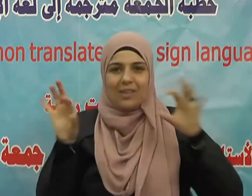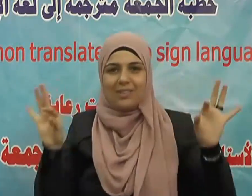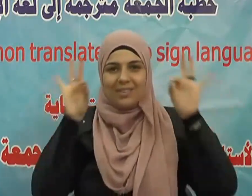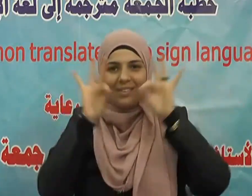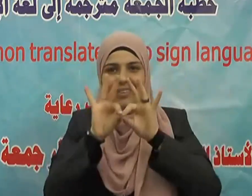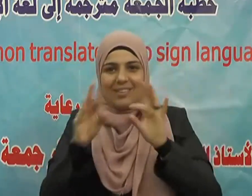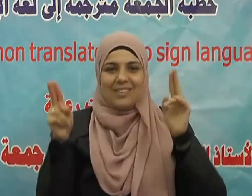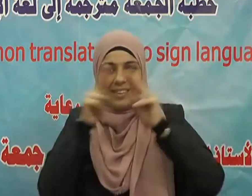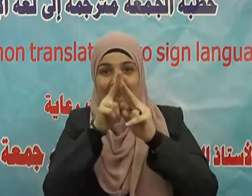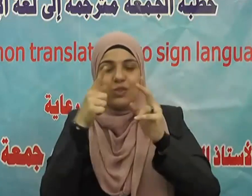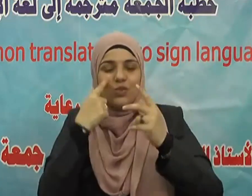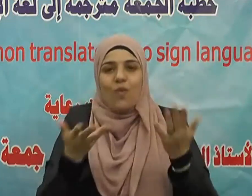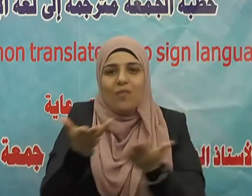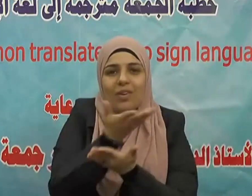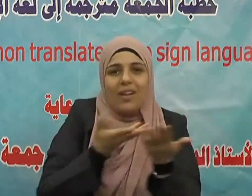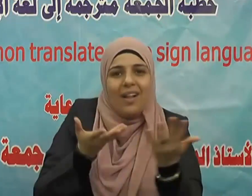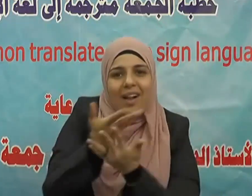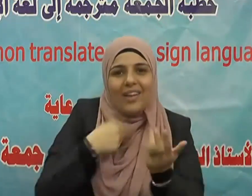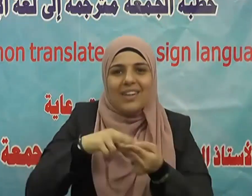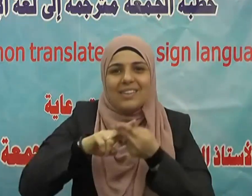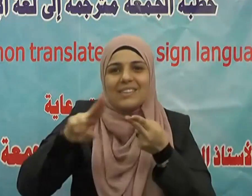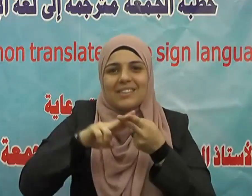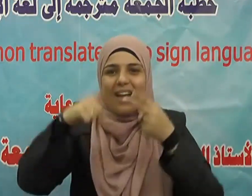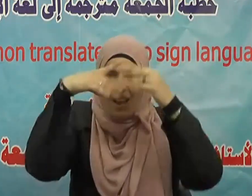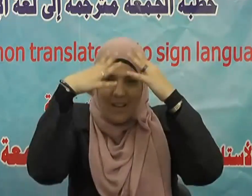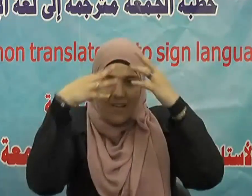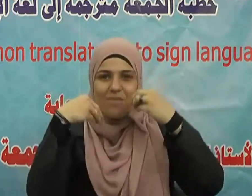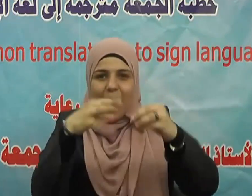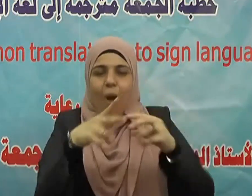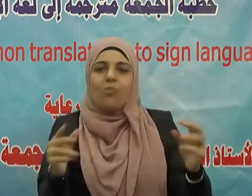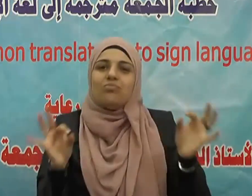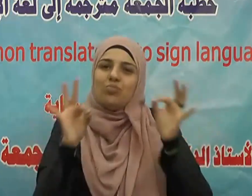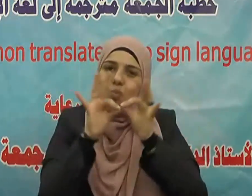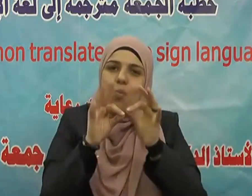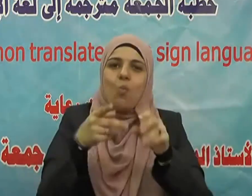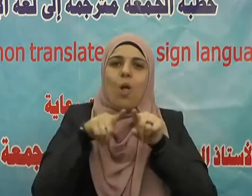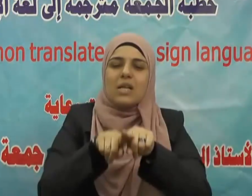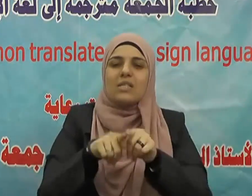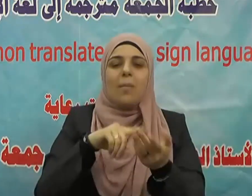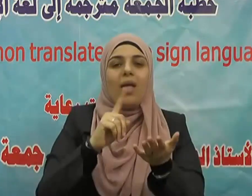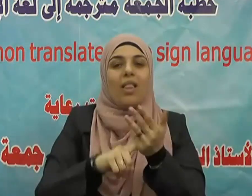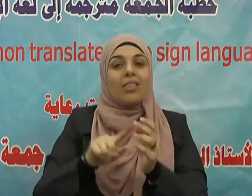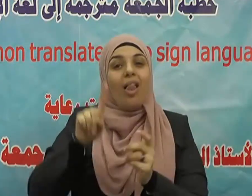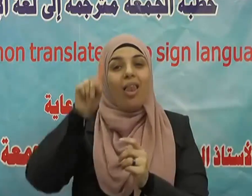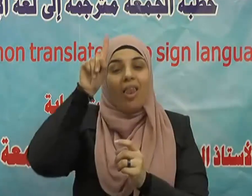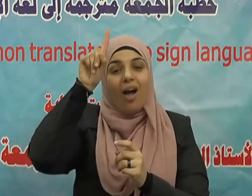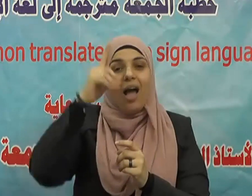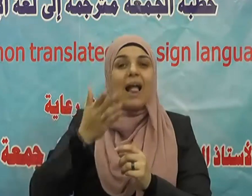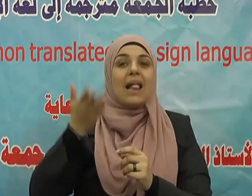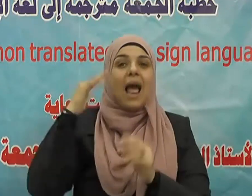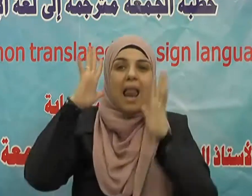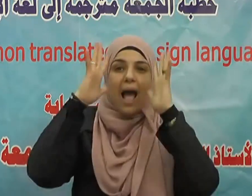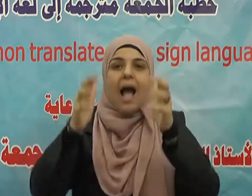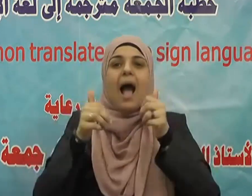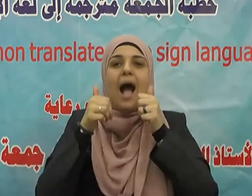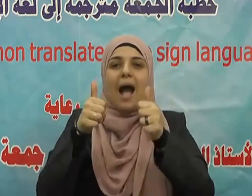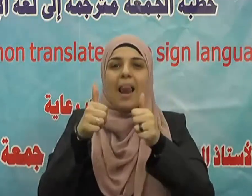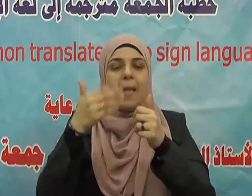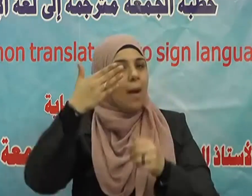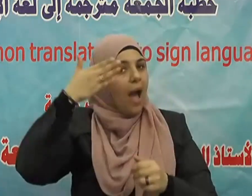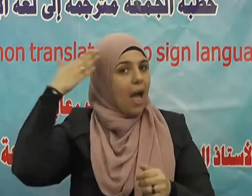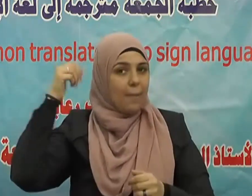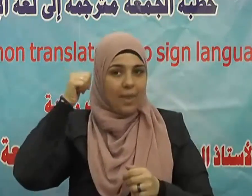من يتوسم فيه الصلاح من أهلهما للإصلاح بينهما يقول تعالى